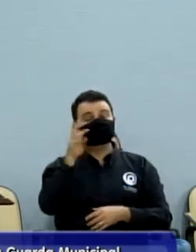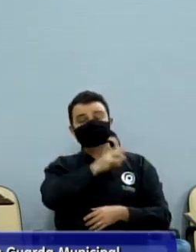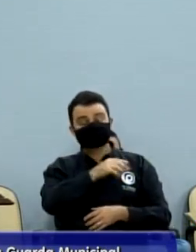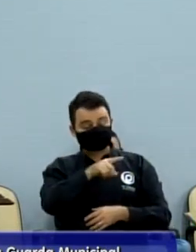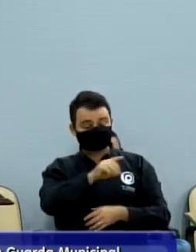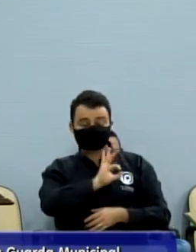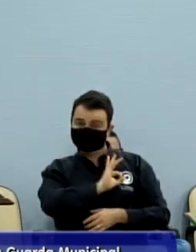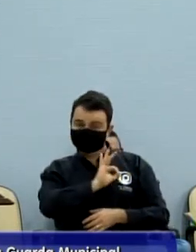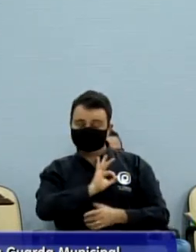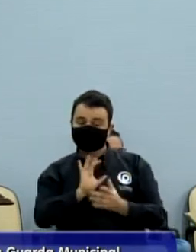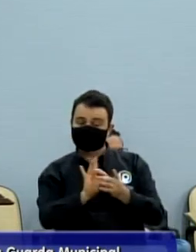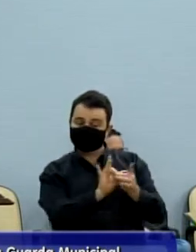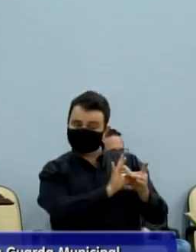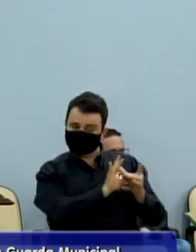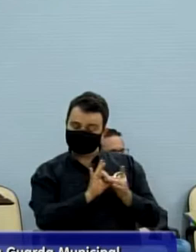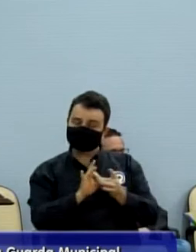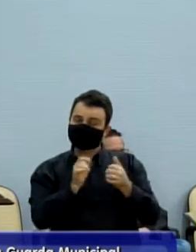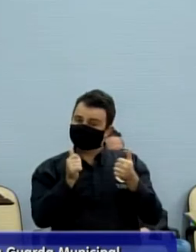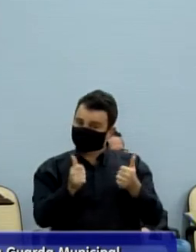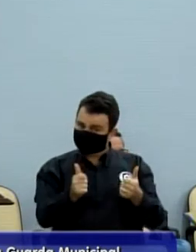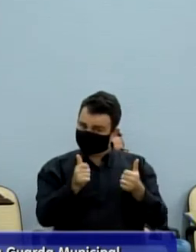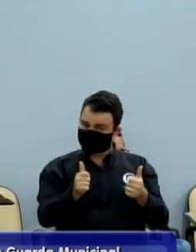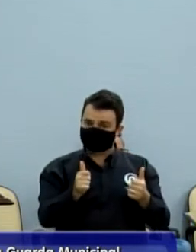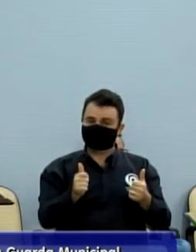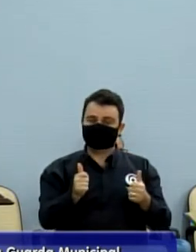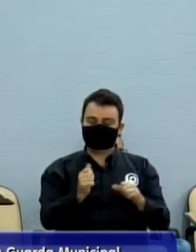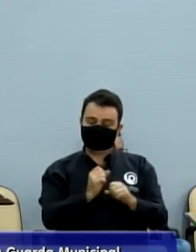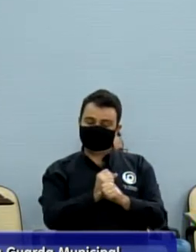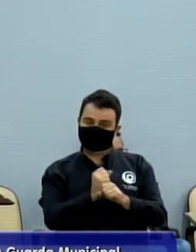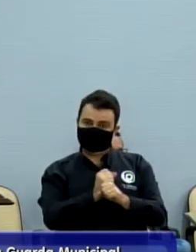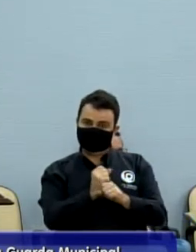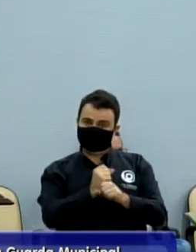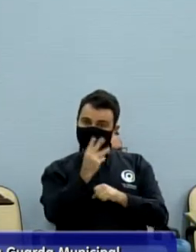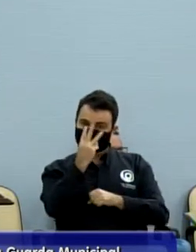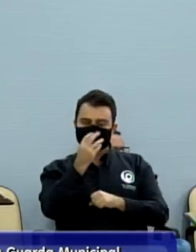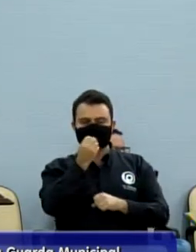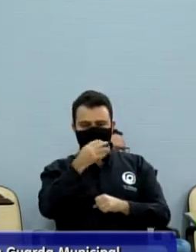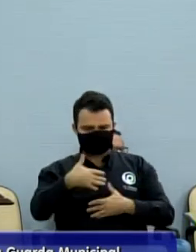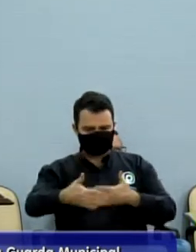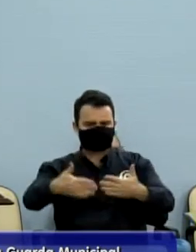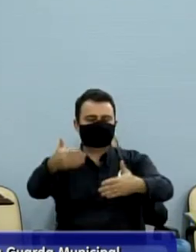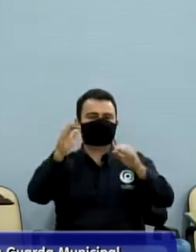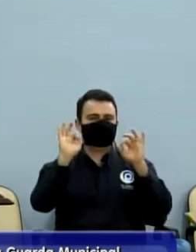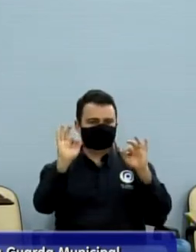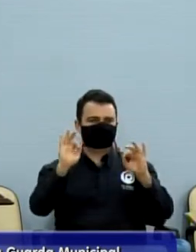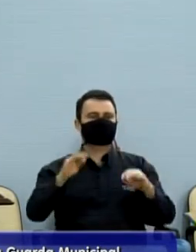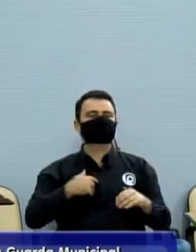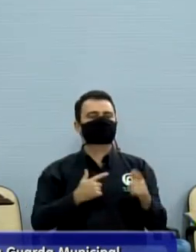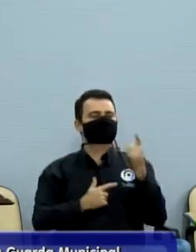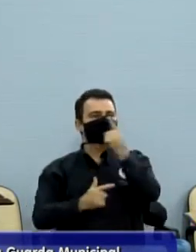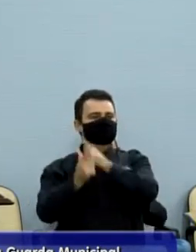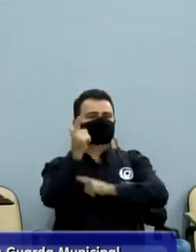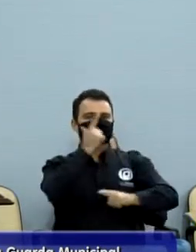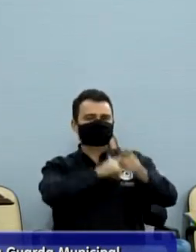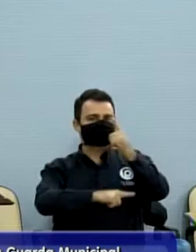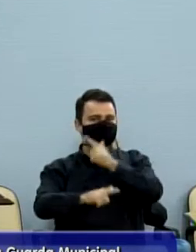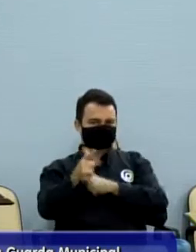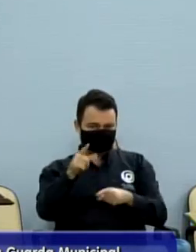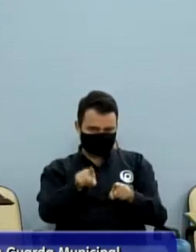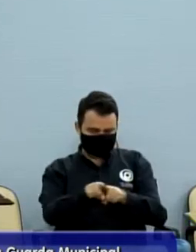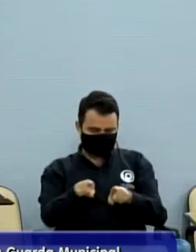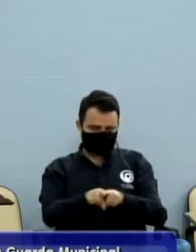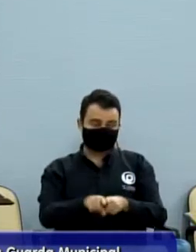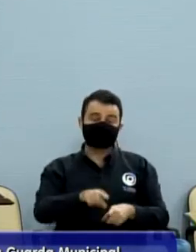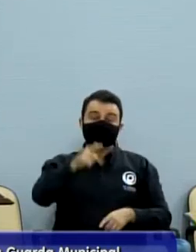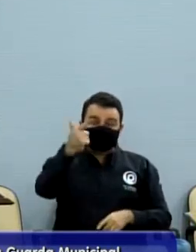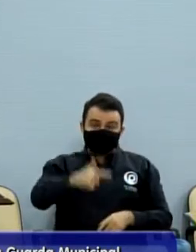nossa cidade. Espero que esse mandato seja produtivo e dê resultados para a categoria. E quero aqui, já nessa linha da